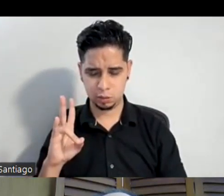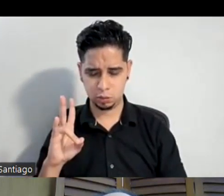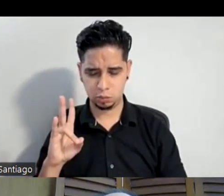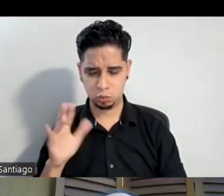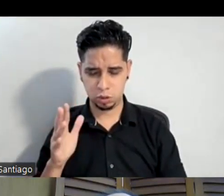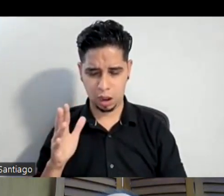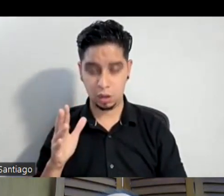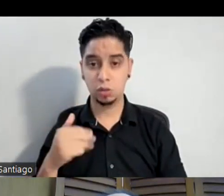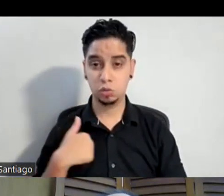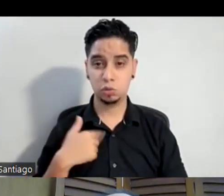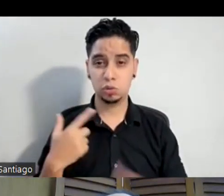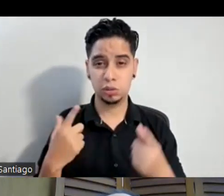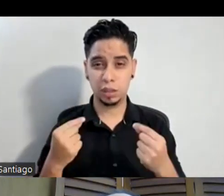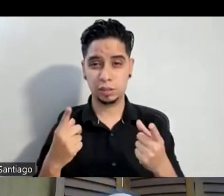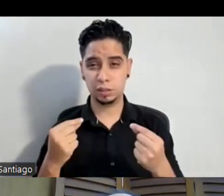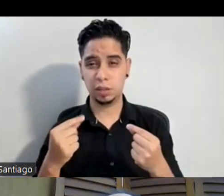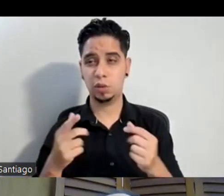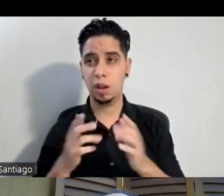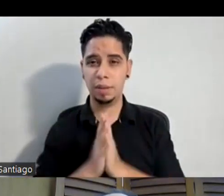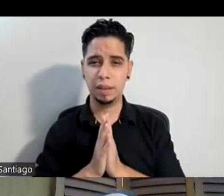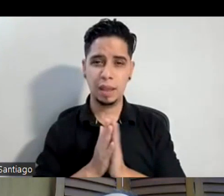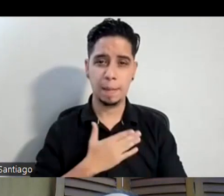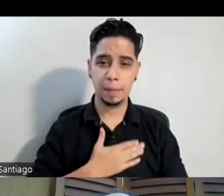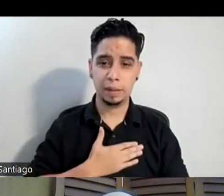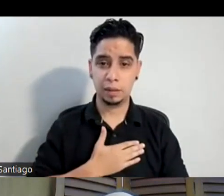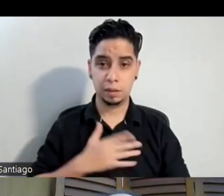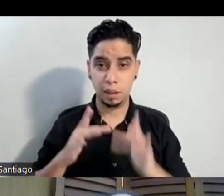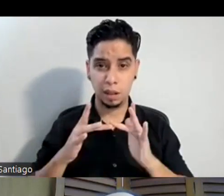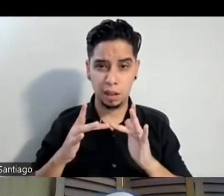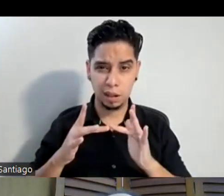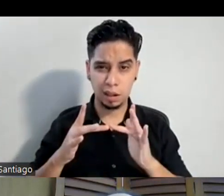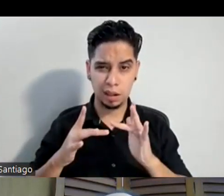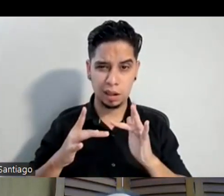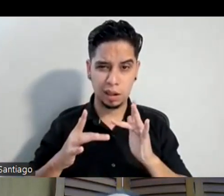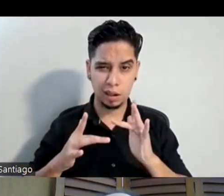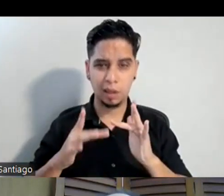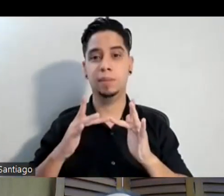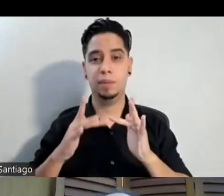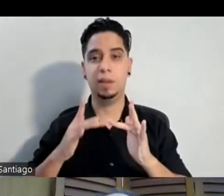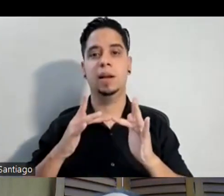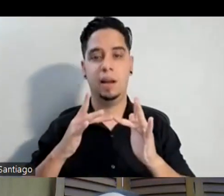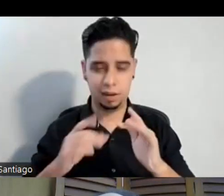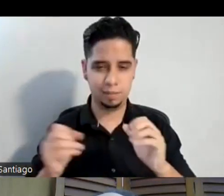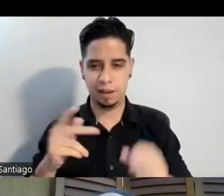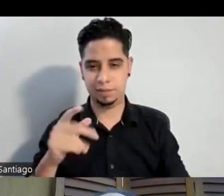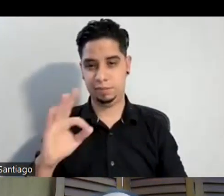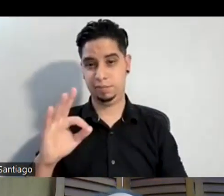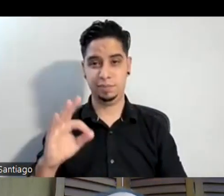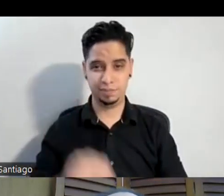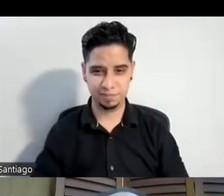solicitando que, por favor, me tomara clase. ¿Perdí la señal? Bueno, ajá, ahí volviste, ahí volviste. Ahí volví. ¿Dónde